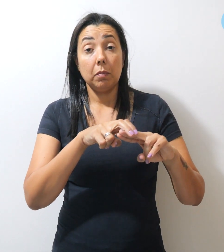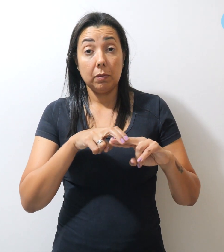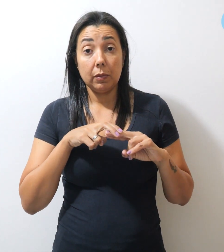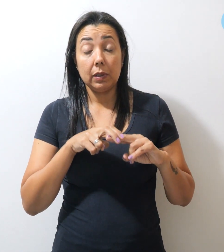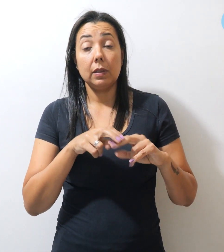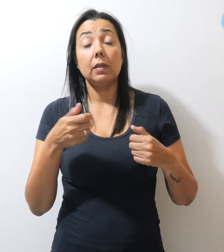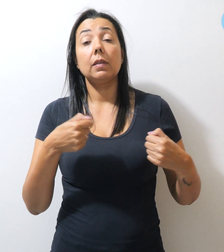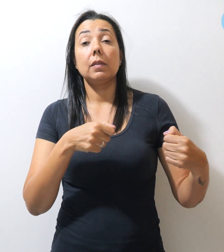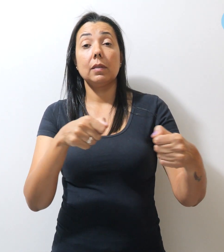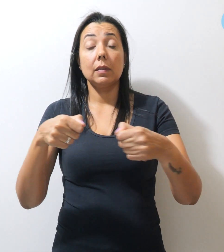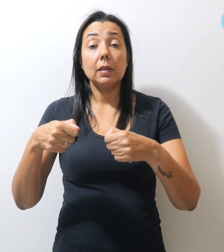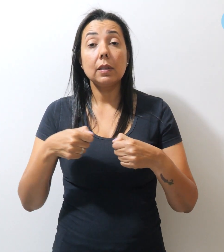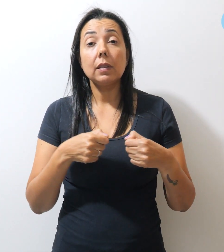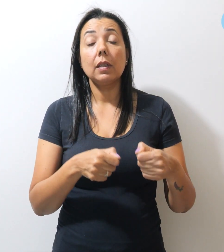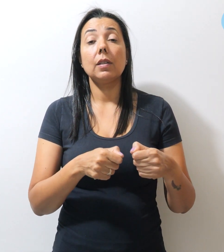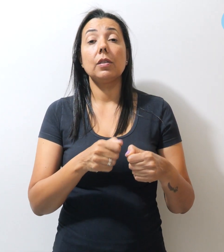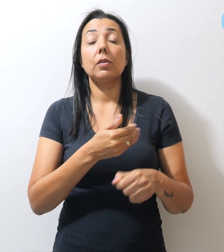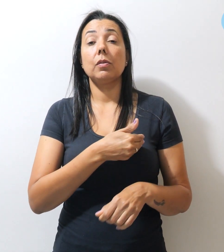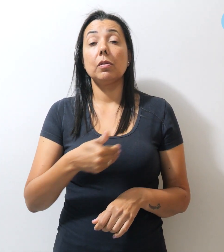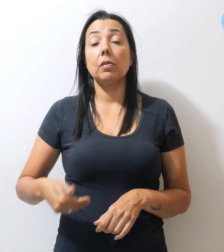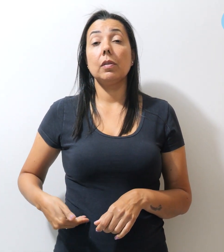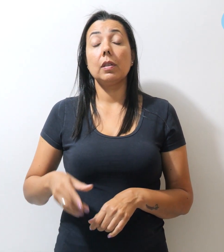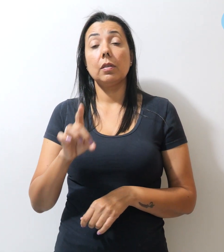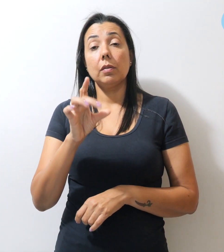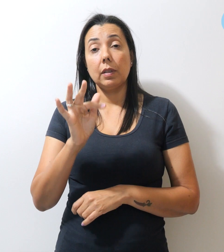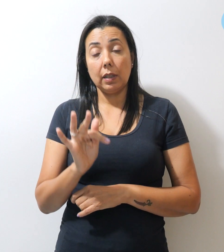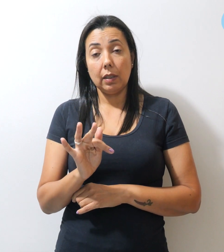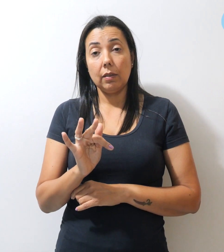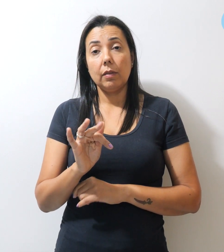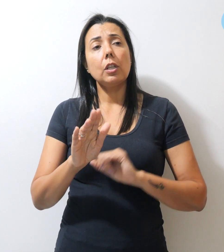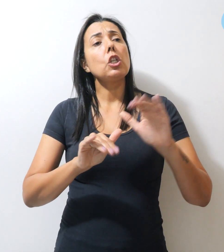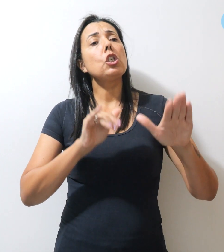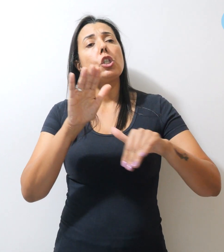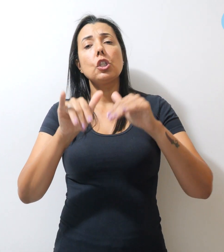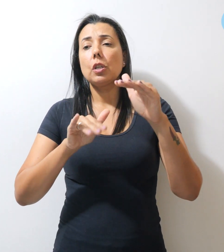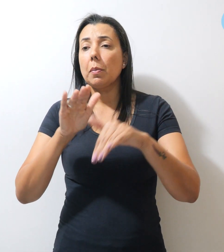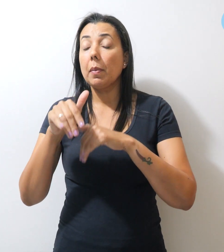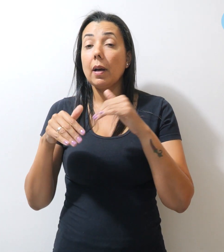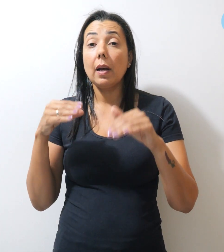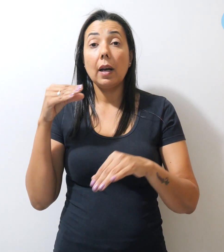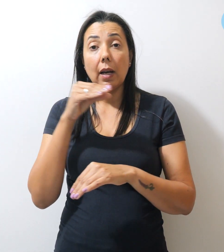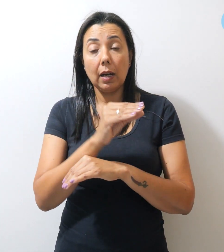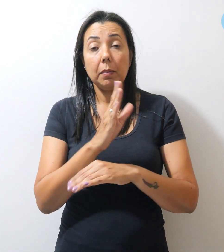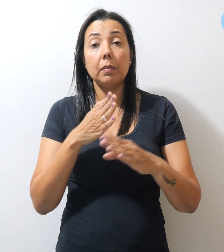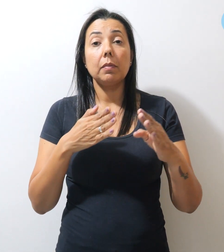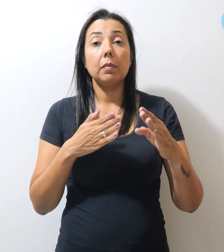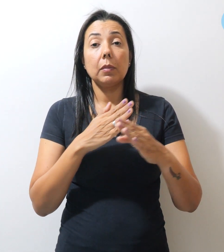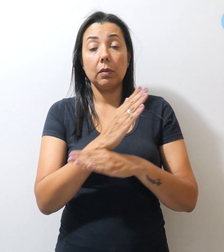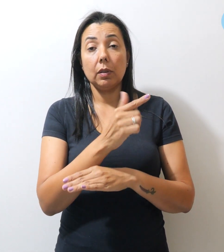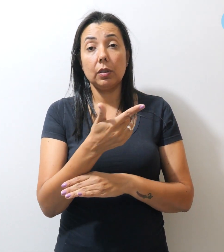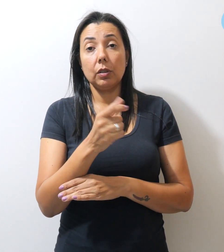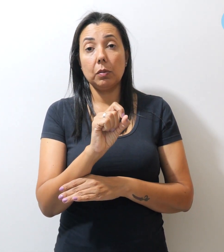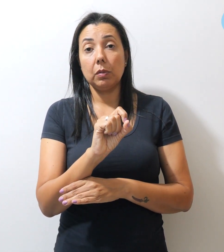necessidade de o GDF fazer a convocação imediata dos aprovados de 2022,